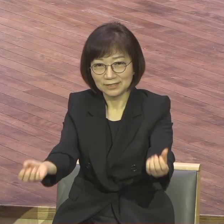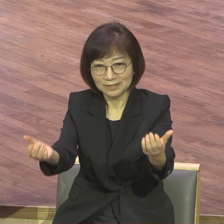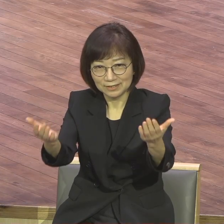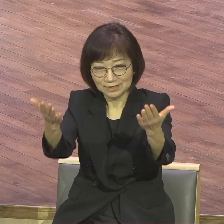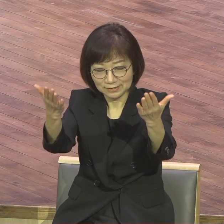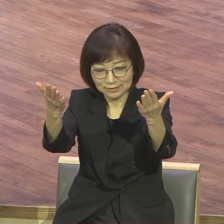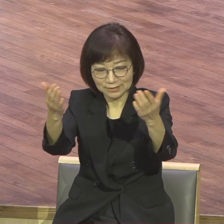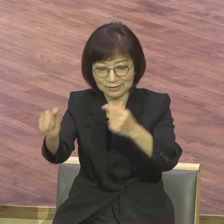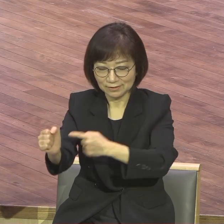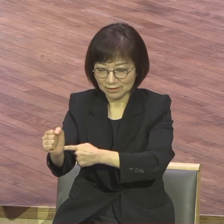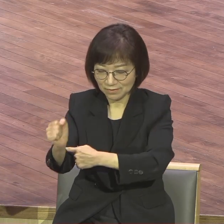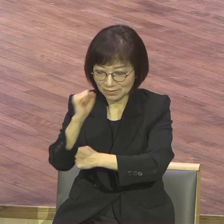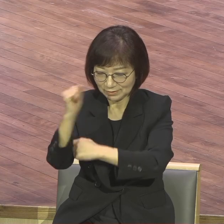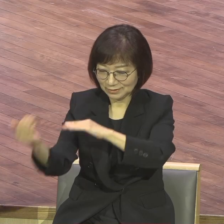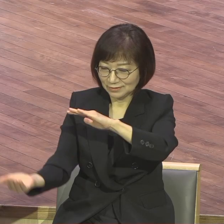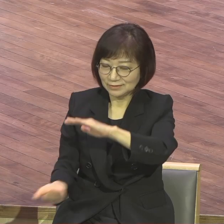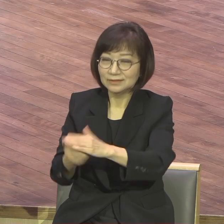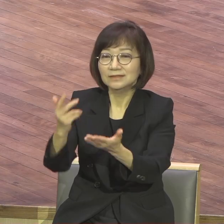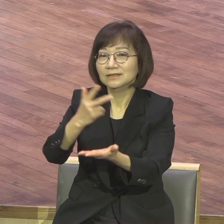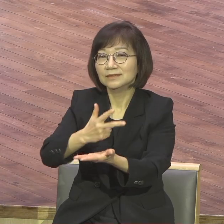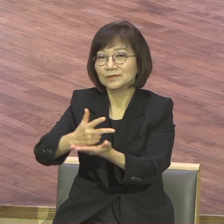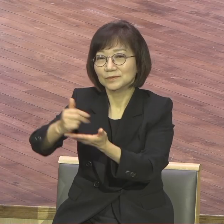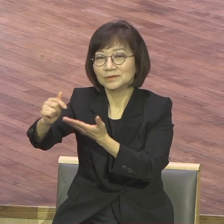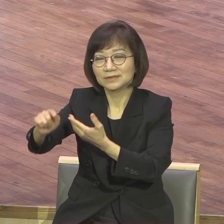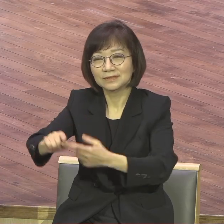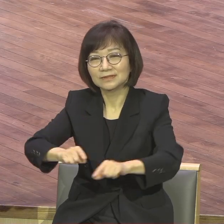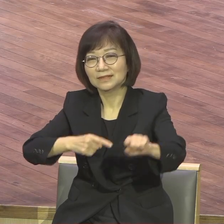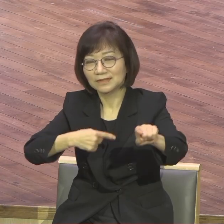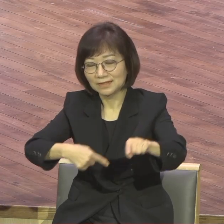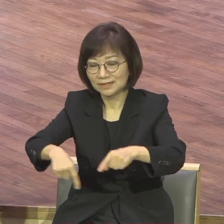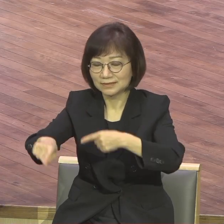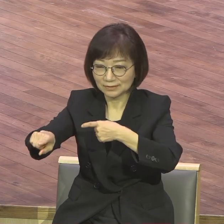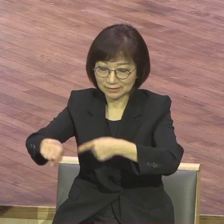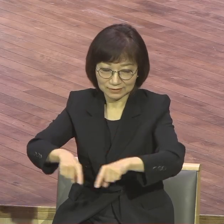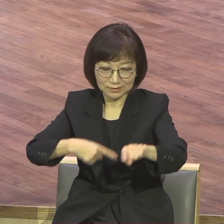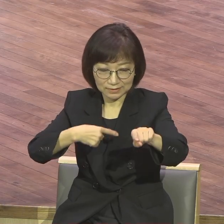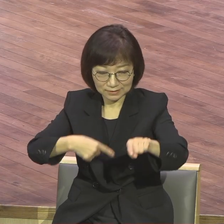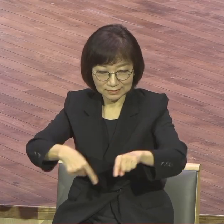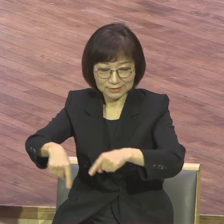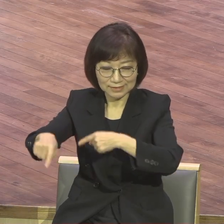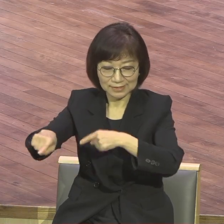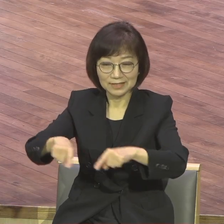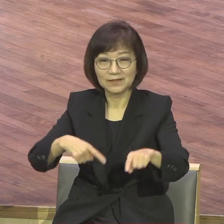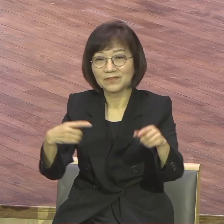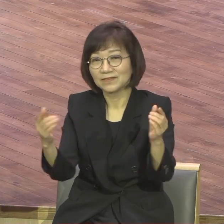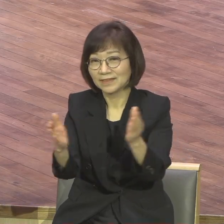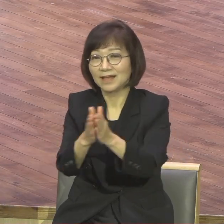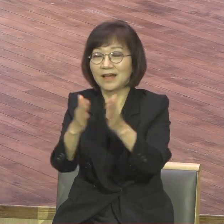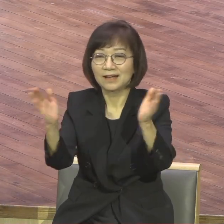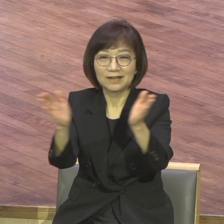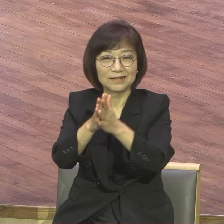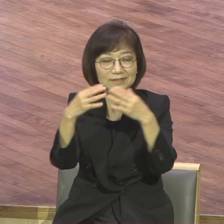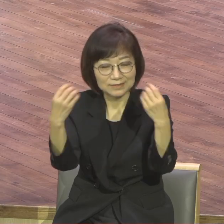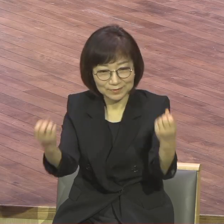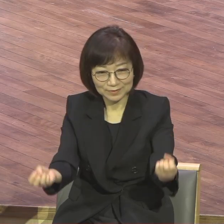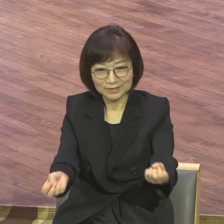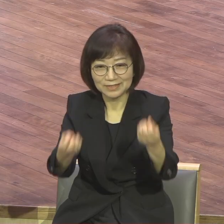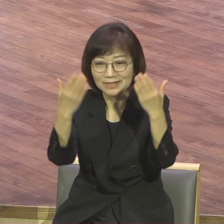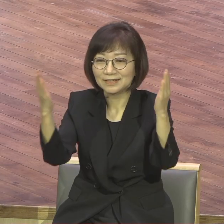전문의 주가 마시리 신가 할렐루야